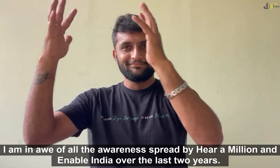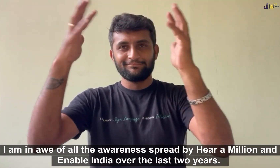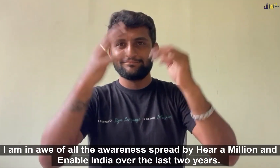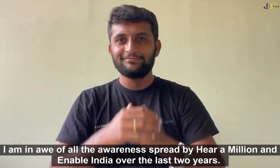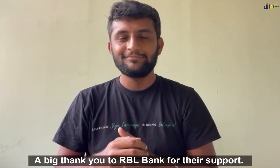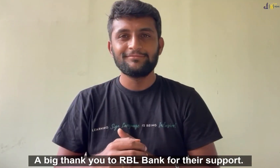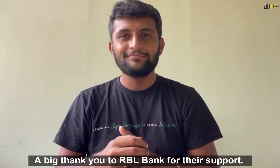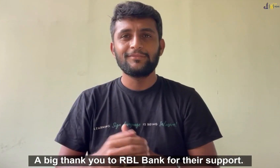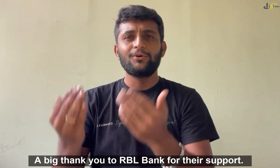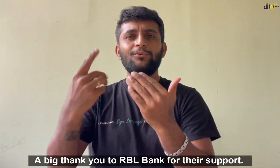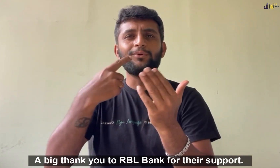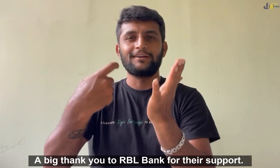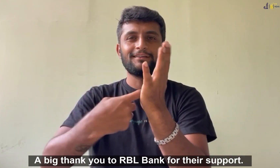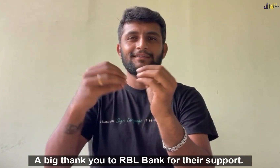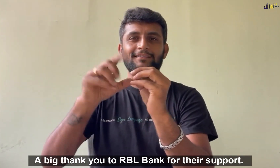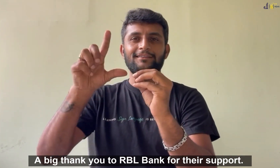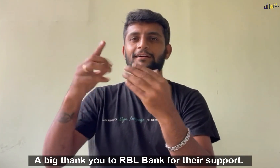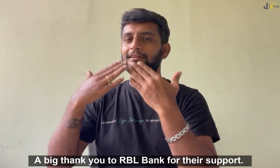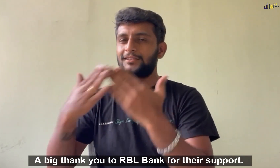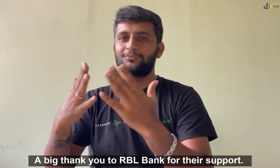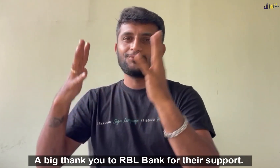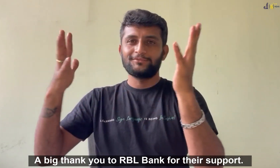उन सब को उन सब के लिए अपलॉड करता हूँ मैं RBL बैंक का